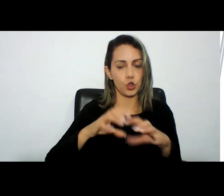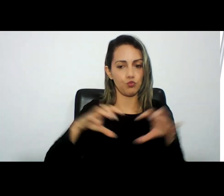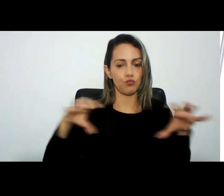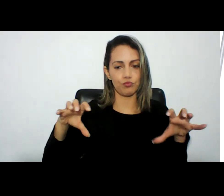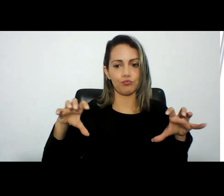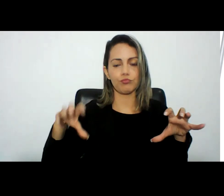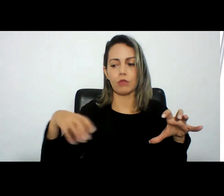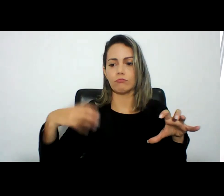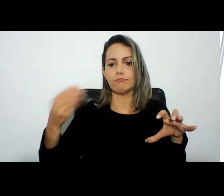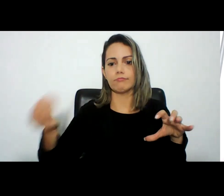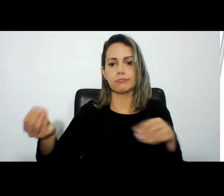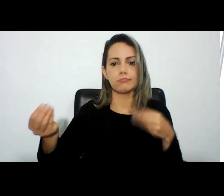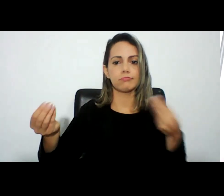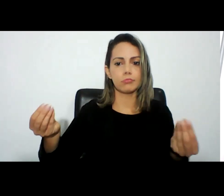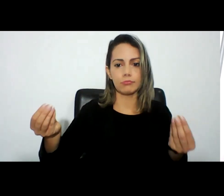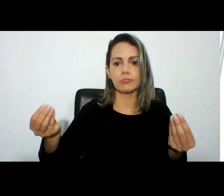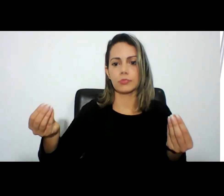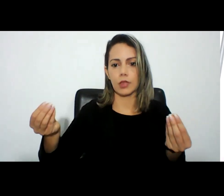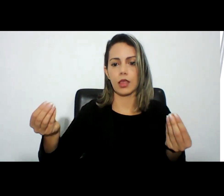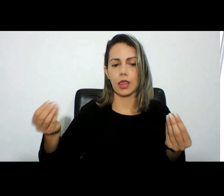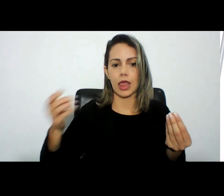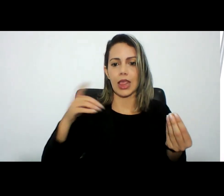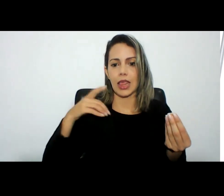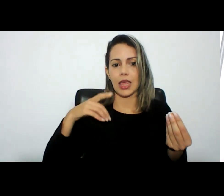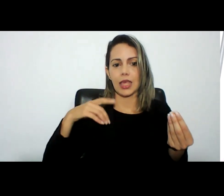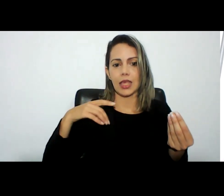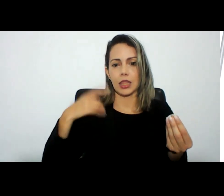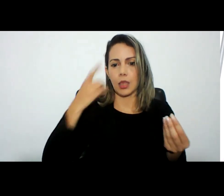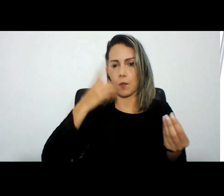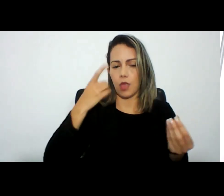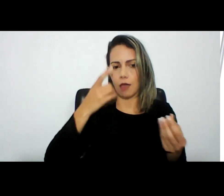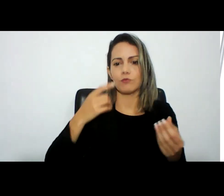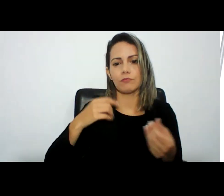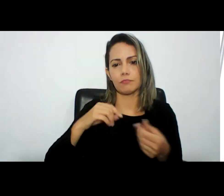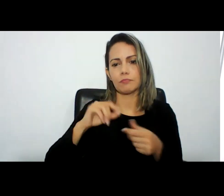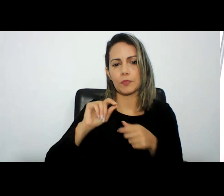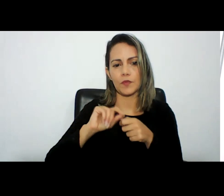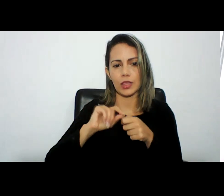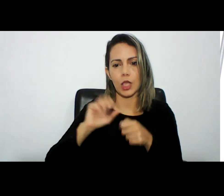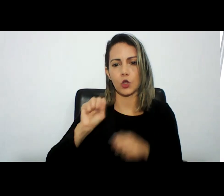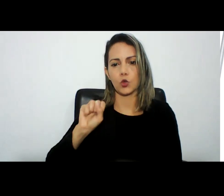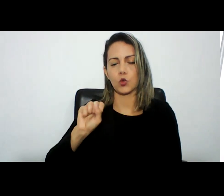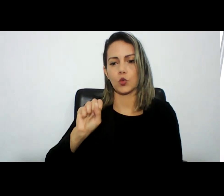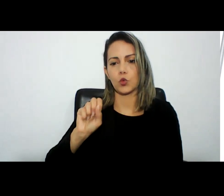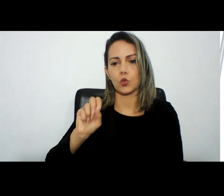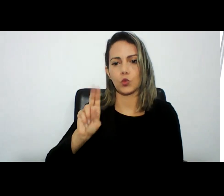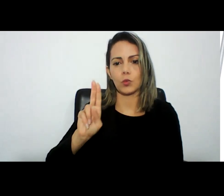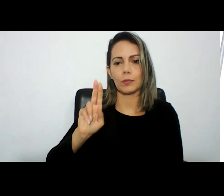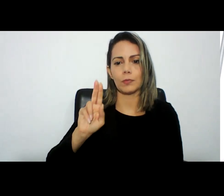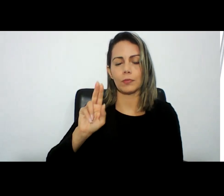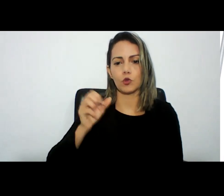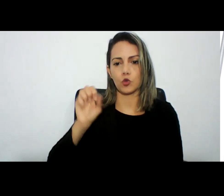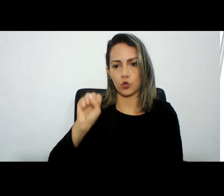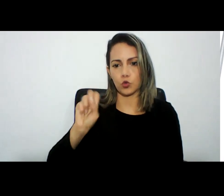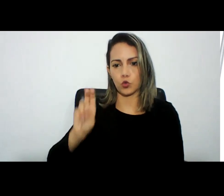uma subrelatoria uma relatoria parcial o Rio de Janeiro foi agraciado na pessoa do deputado Hugo Leal